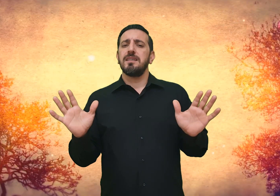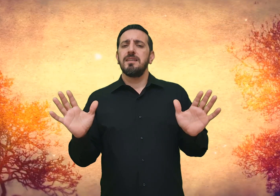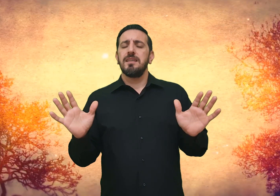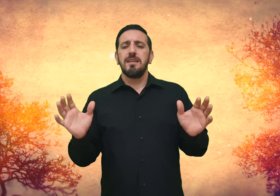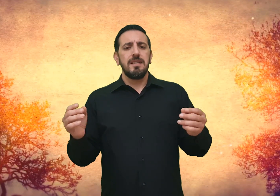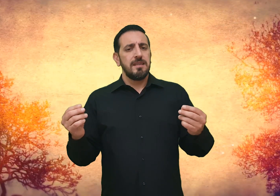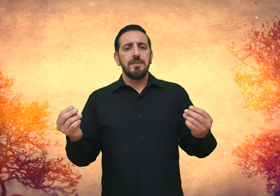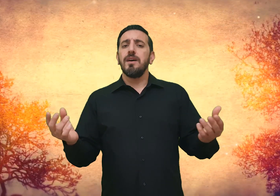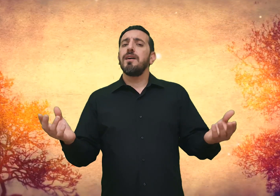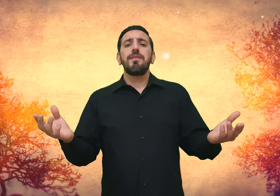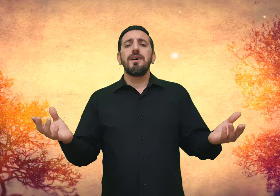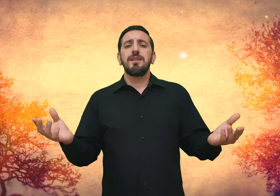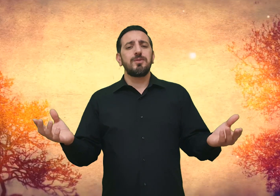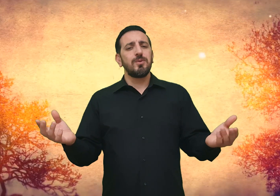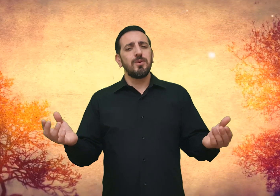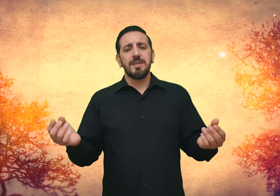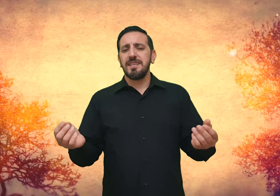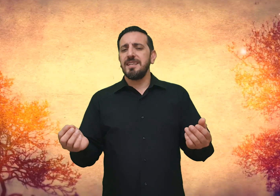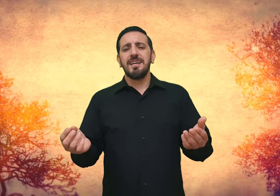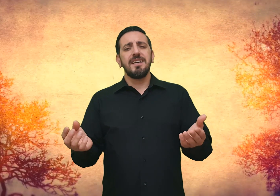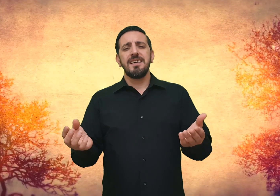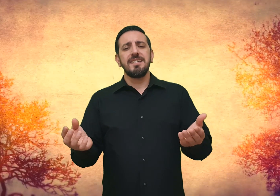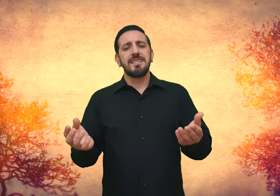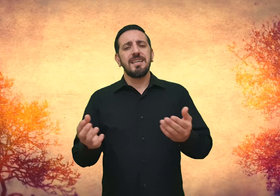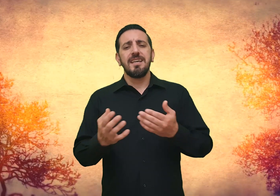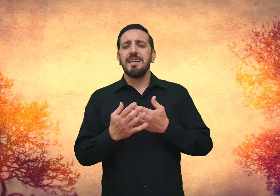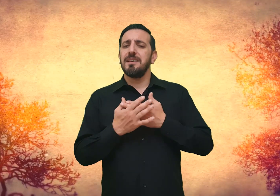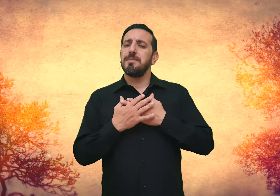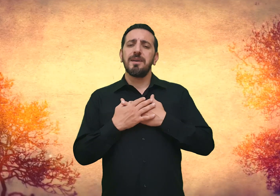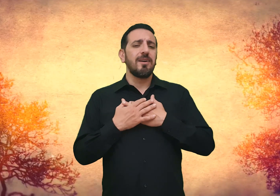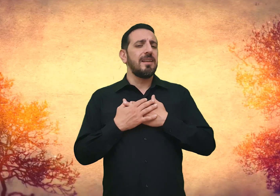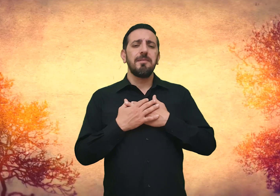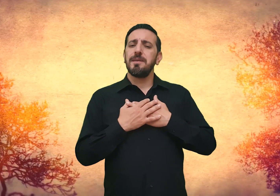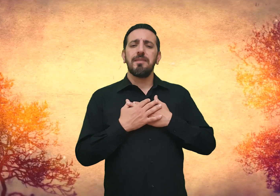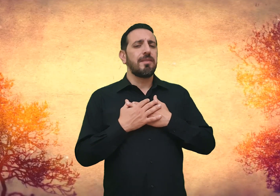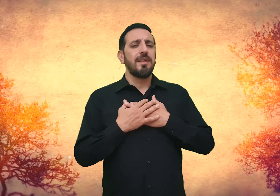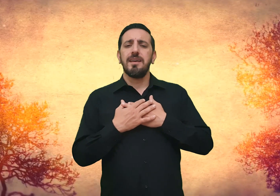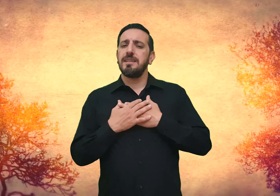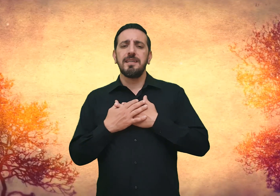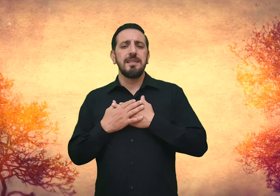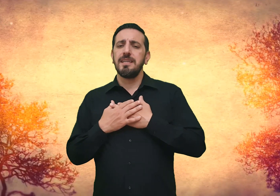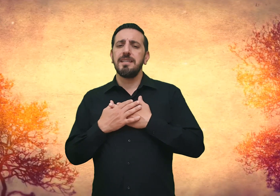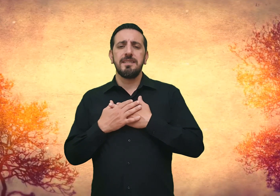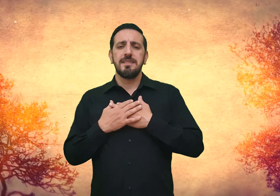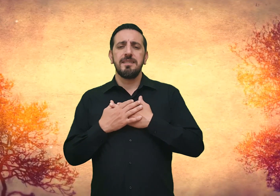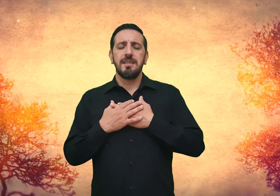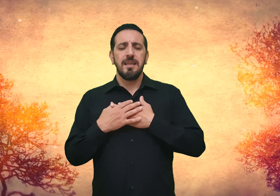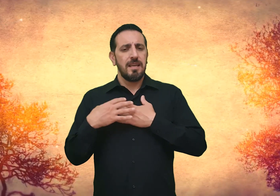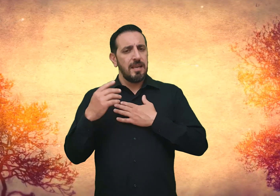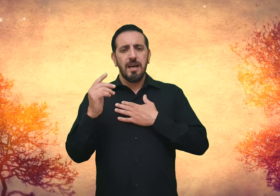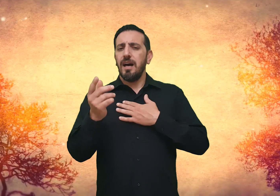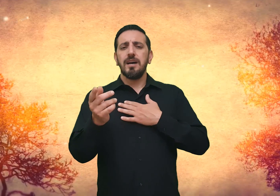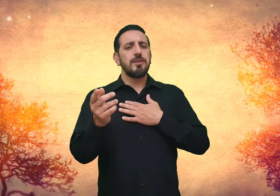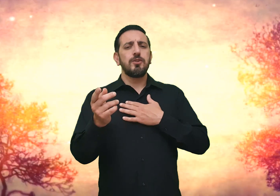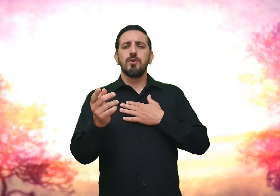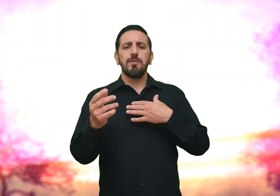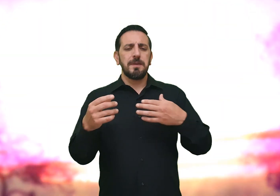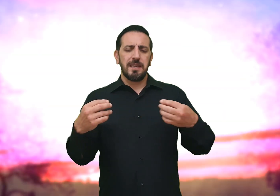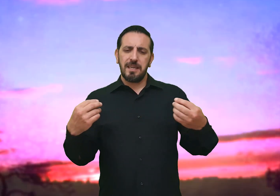نظرت إليك بقلب ذليل أرجو به